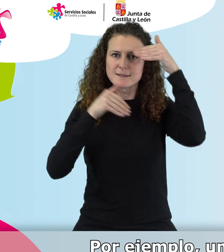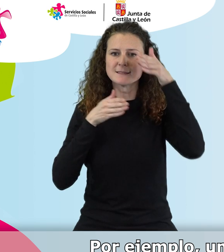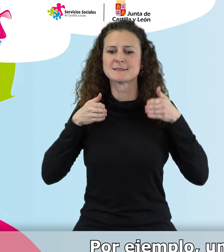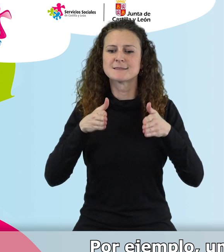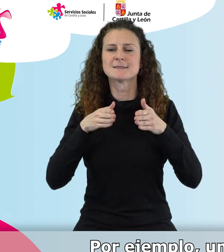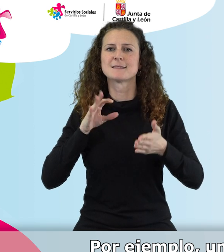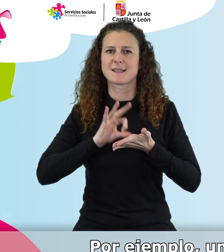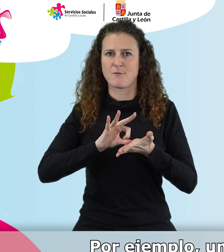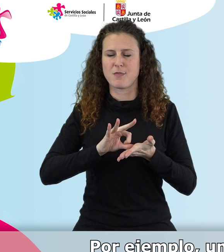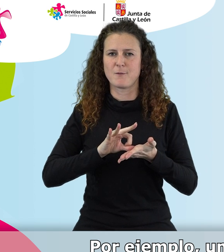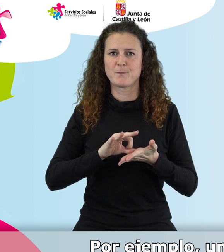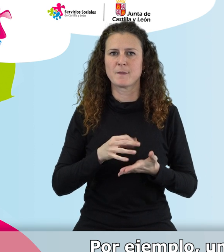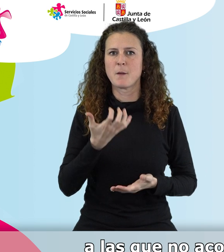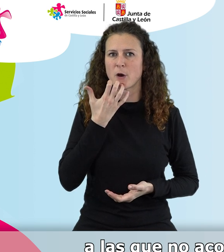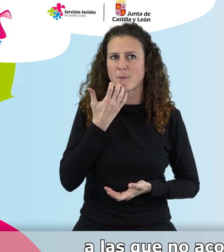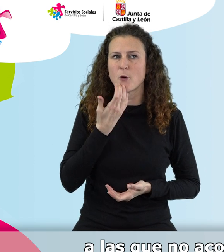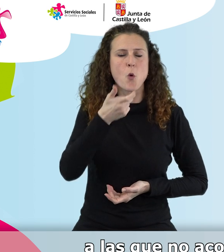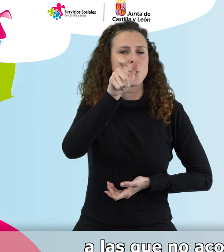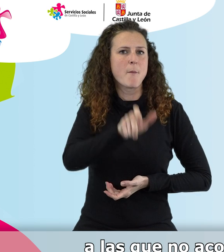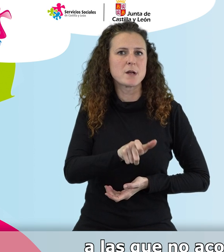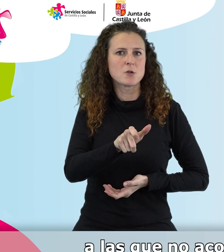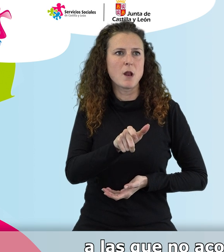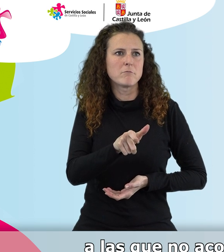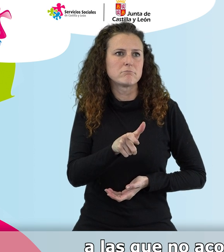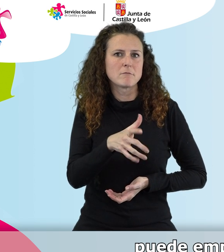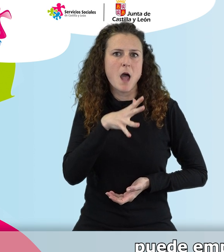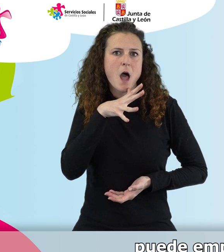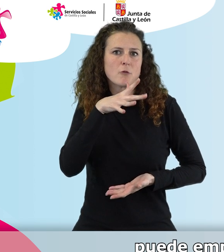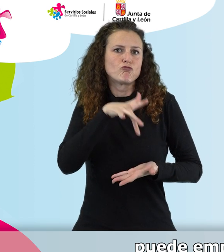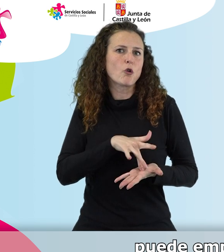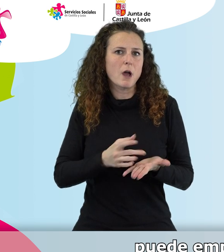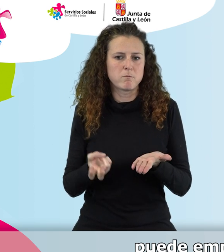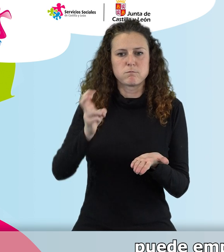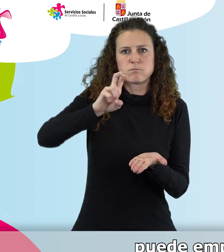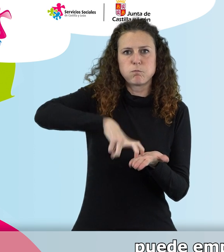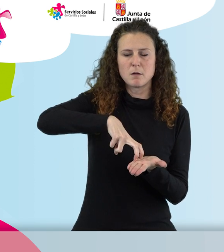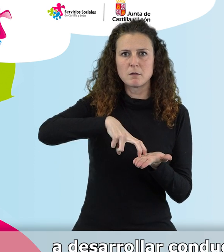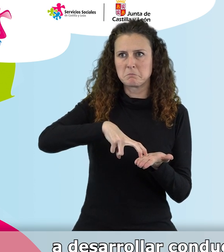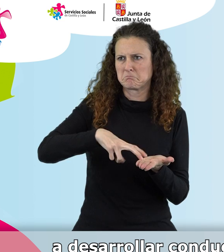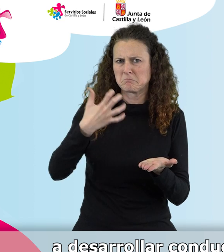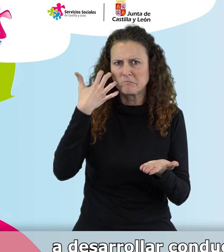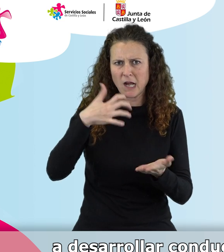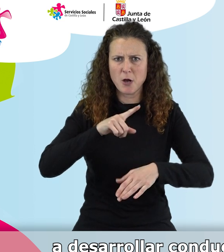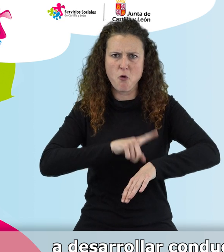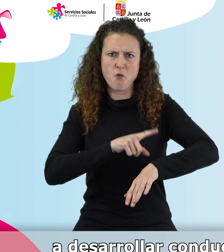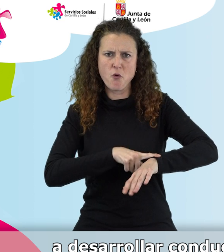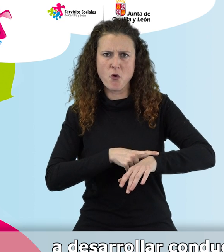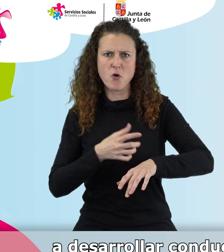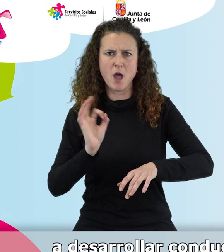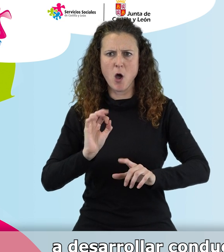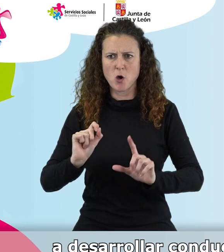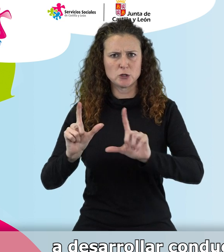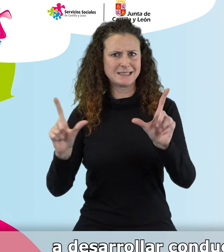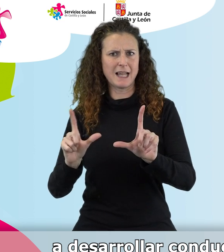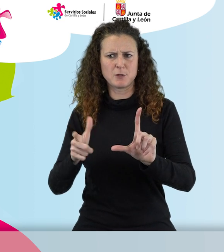una persona puede empezar a levantarse a horas a las que no acostumbraba por la noche, puede empezar a encender la televisión, a desarrollar conductas diferentes